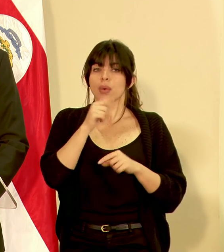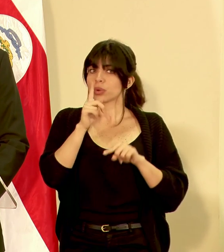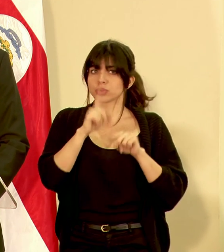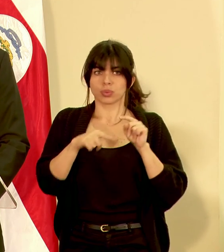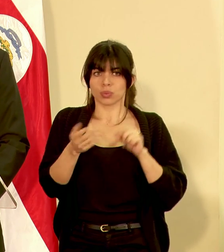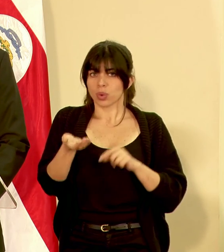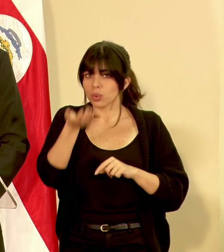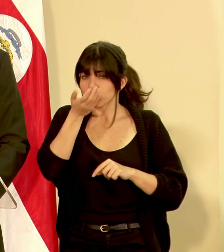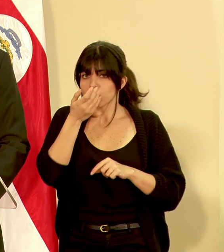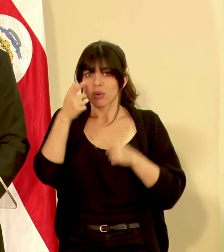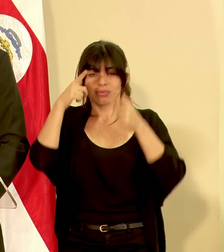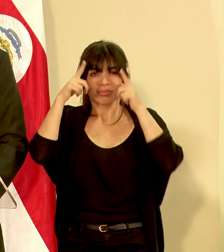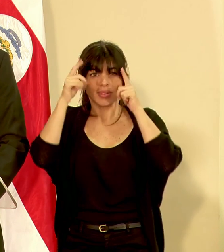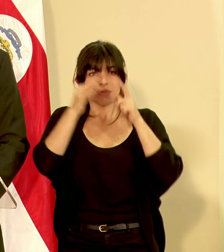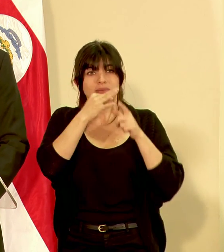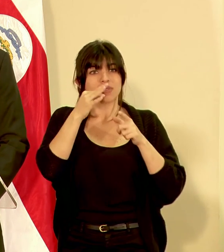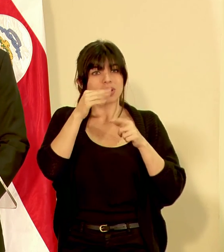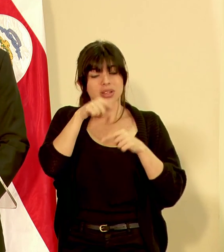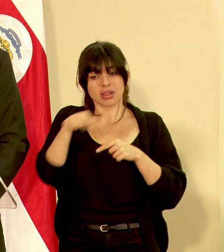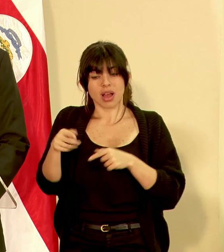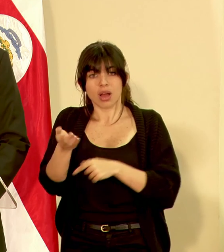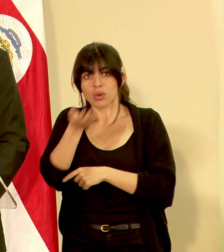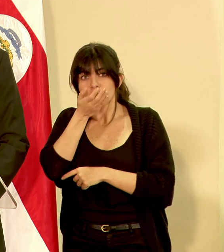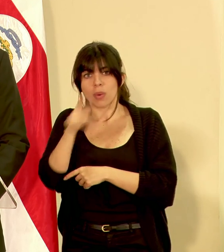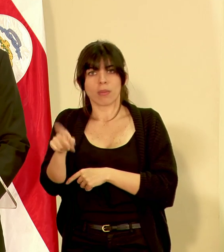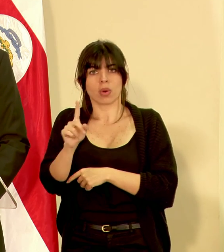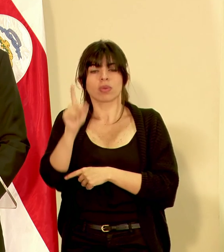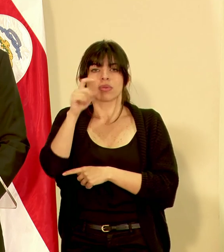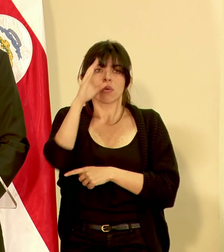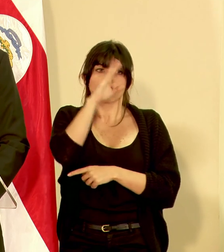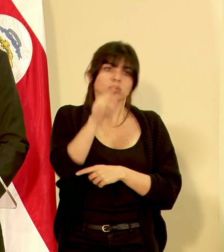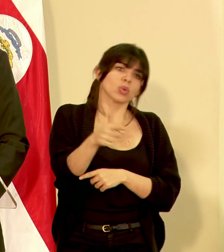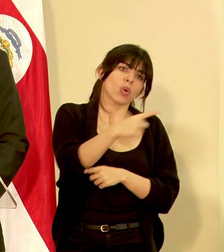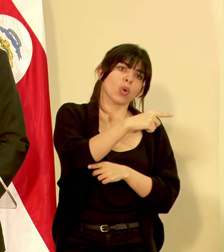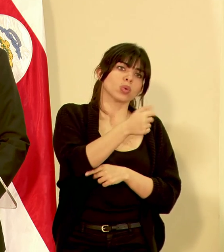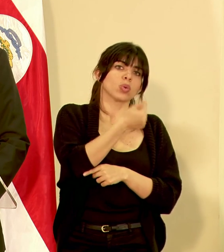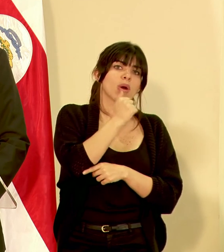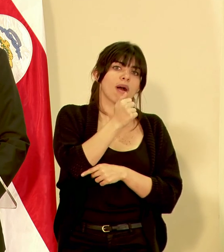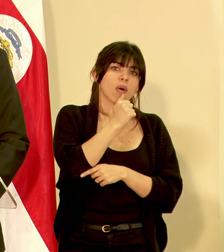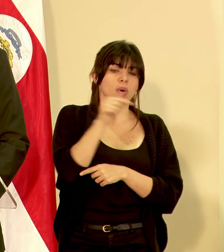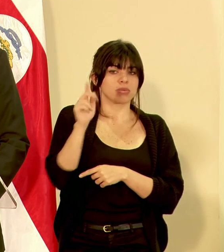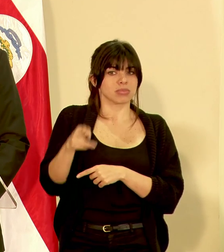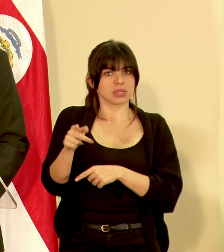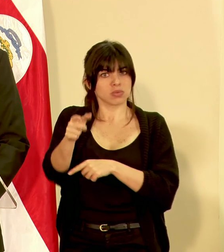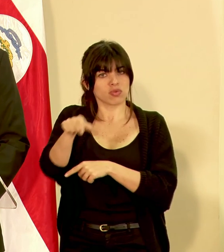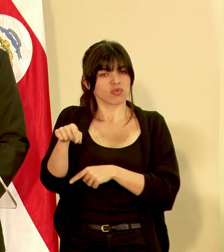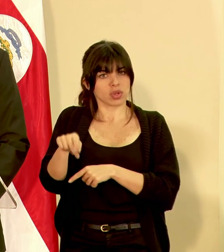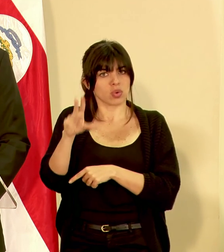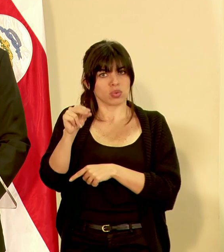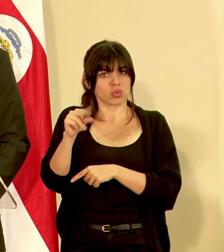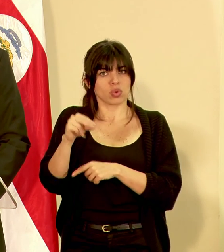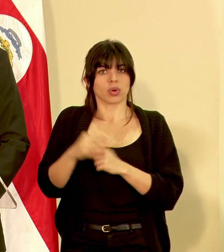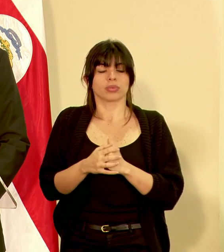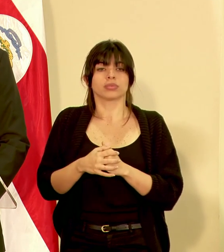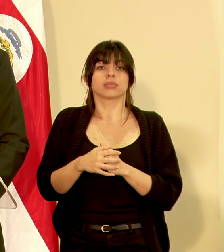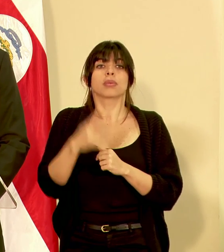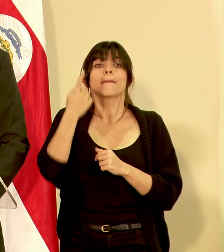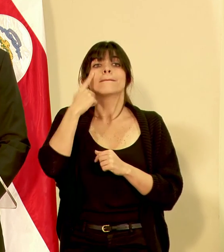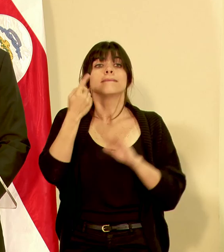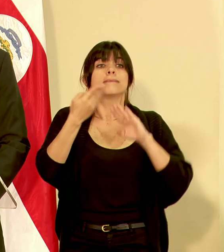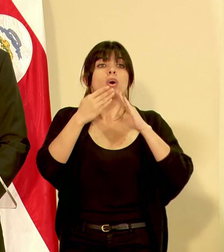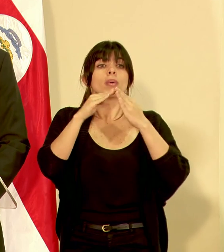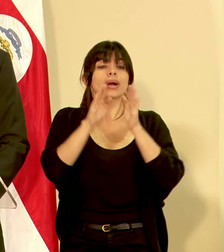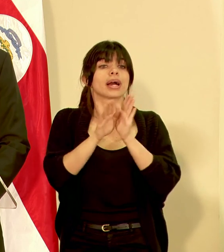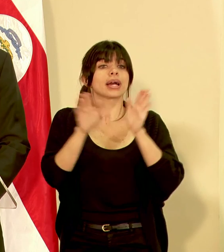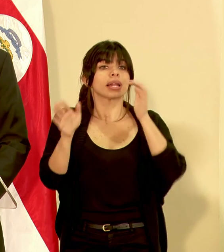consumida por el ganado de las fincas tienen que buscar una fuente alterna de consumo sin embargo para la población directamente